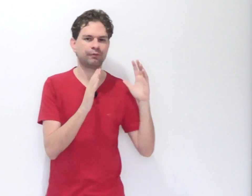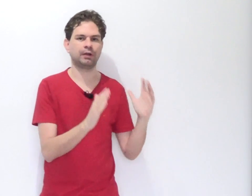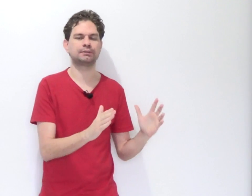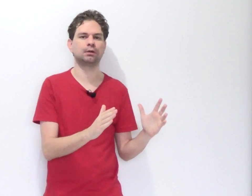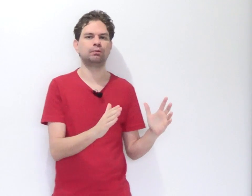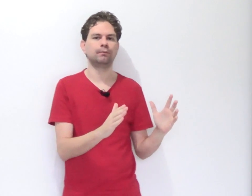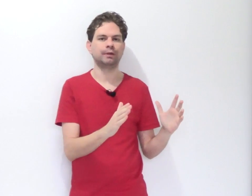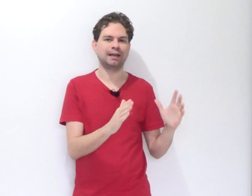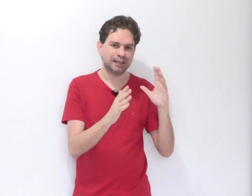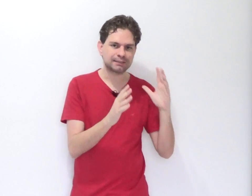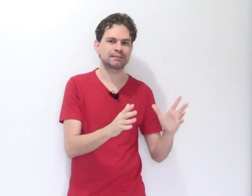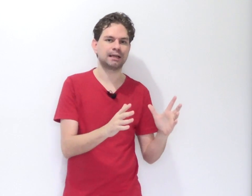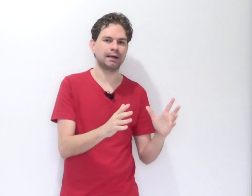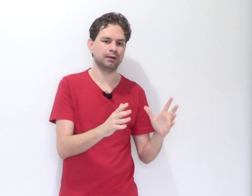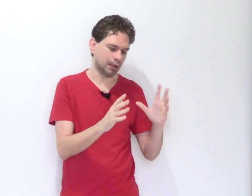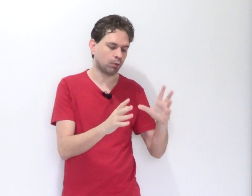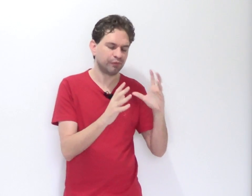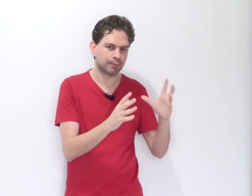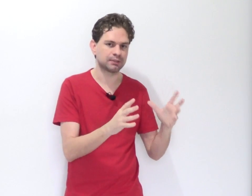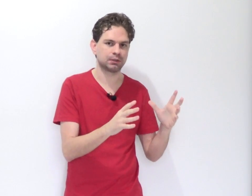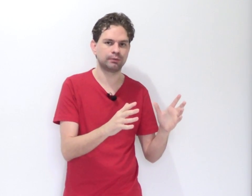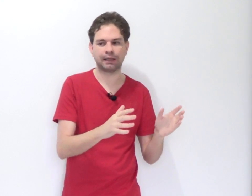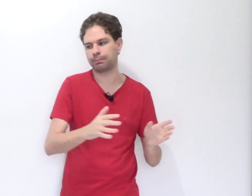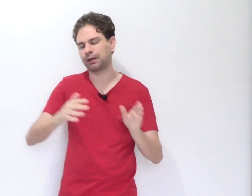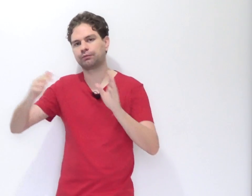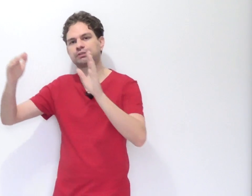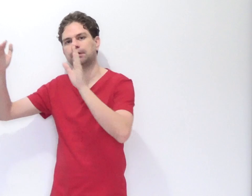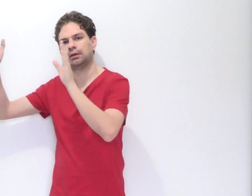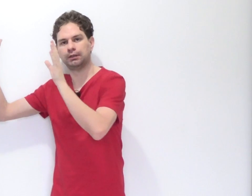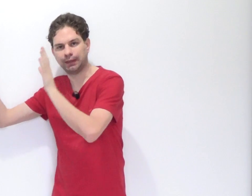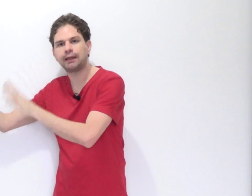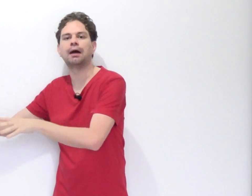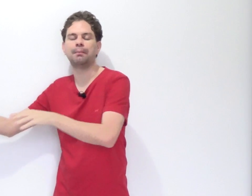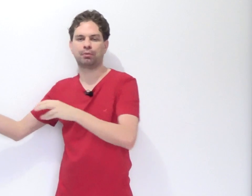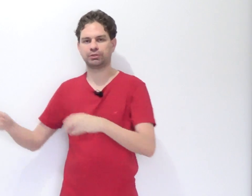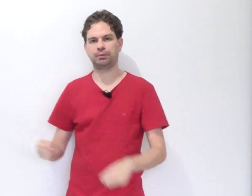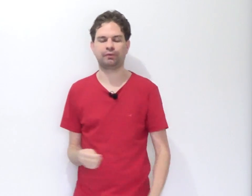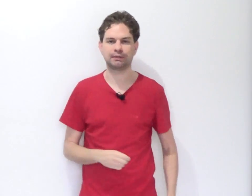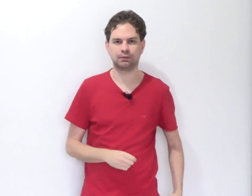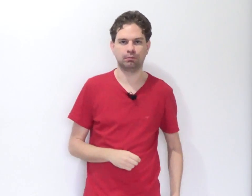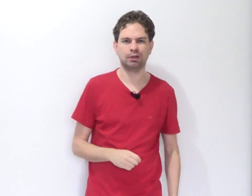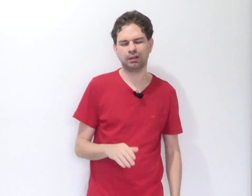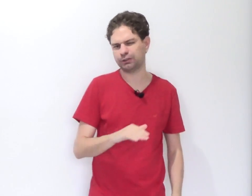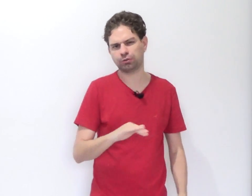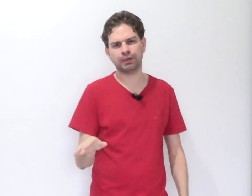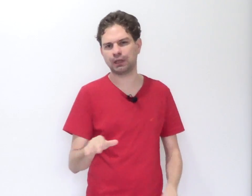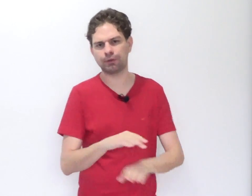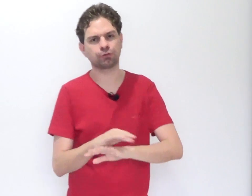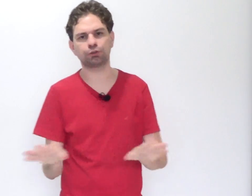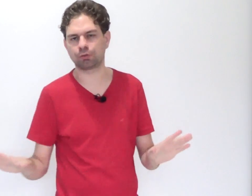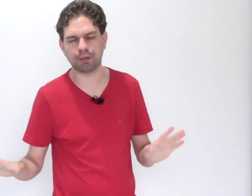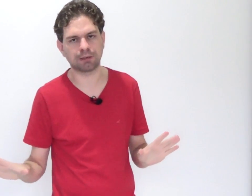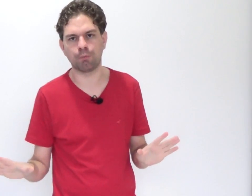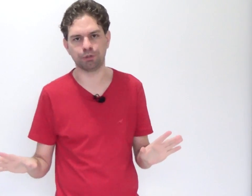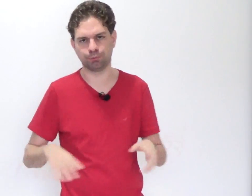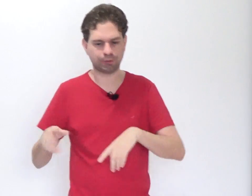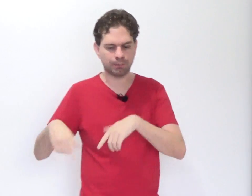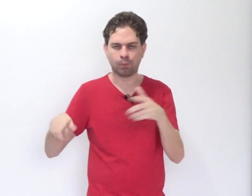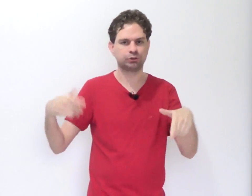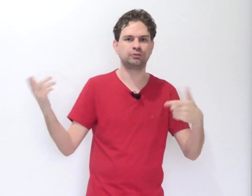infração é necessária a confirmação dela para que você tenha a próxima infração. A instrumental é só instrumental mesmo, não tem um monte de